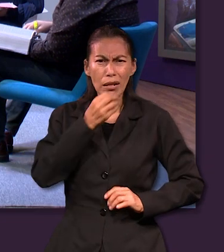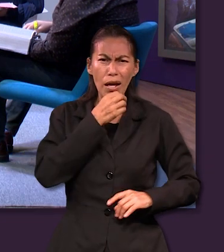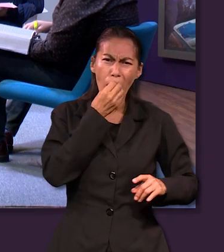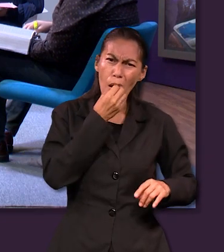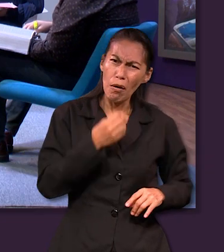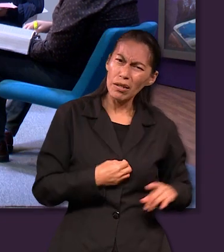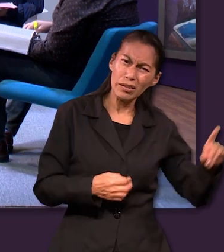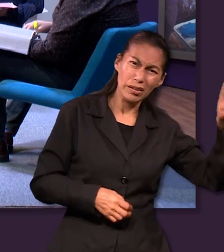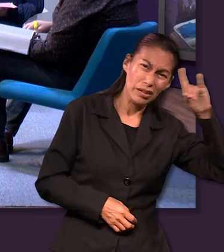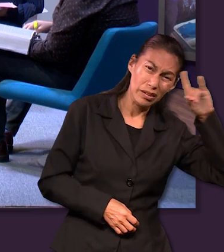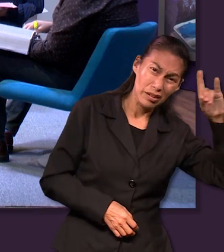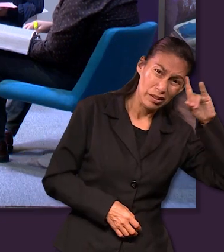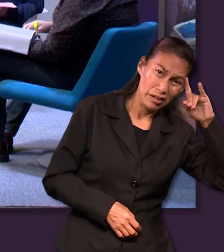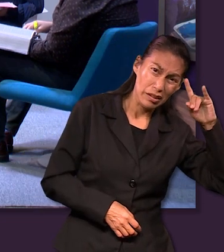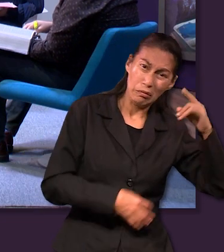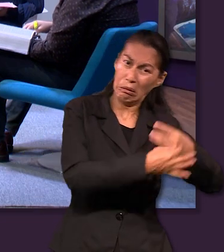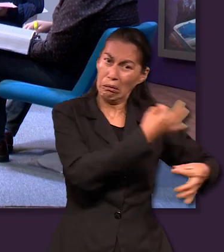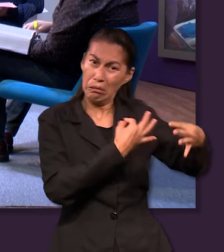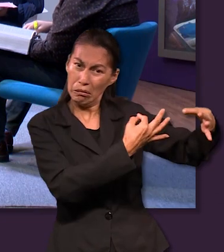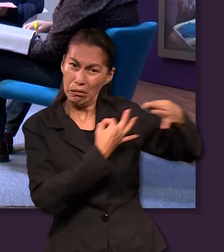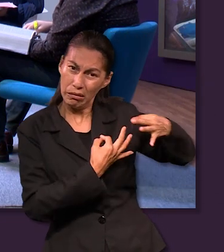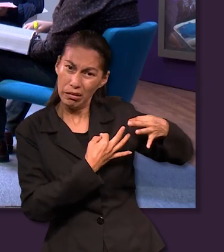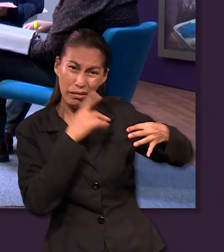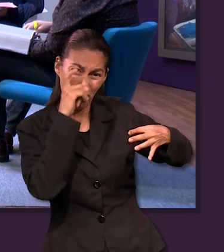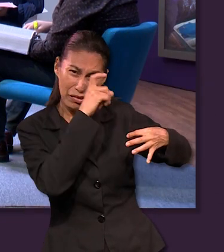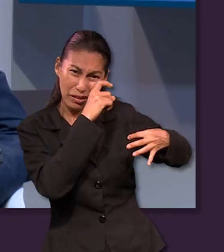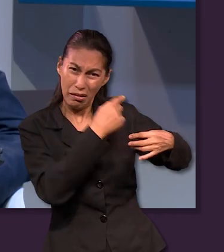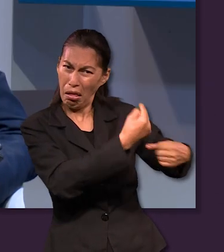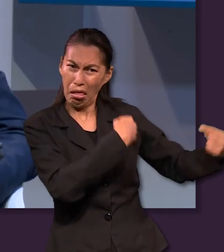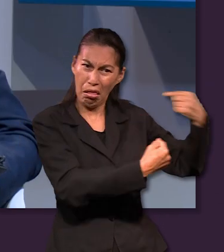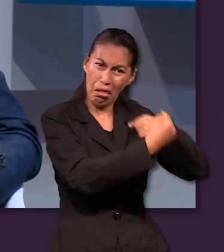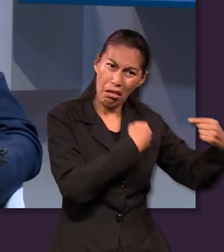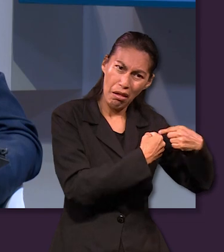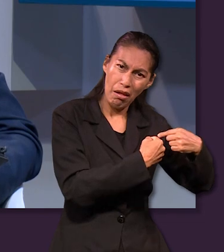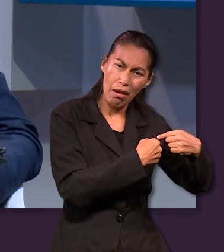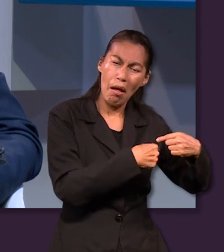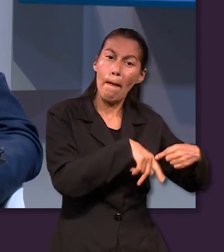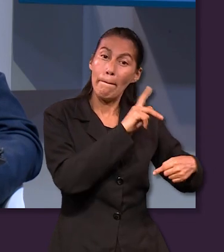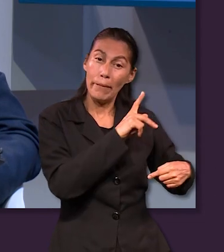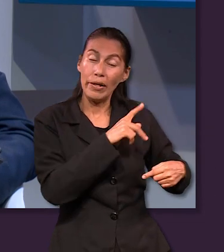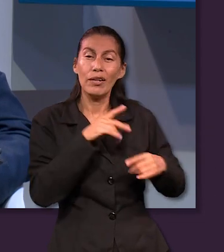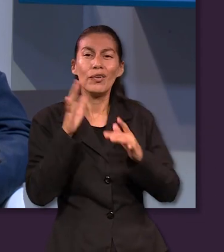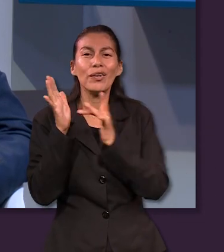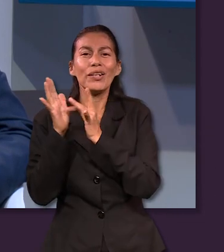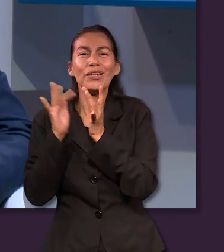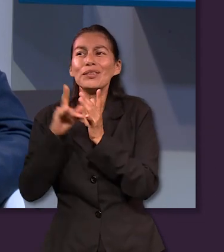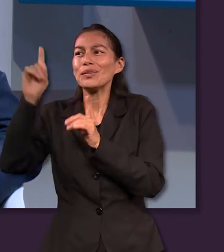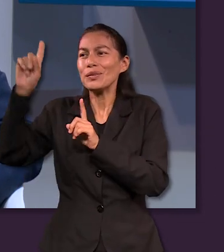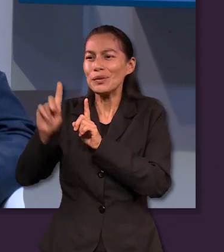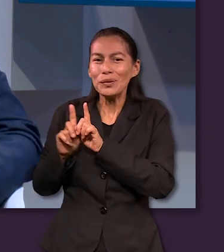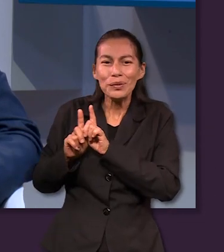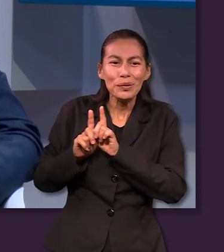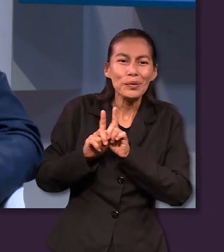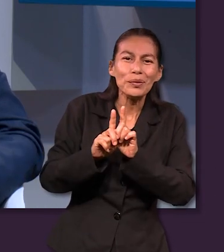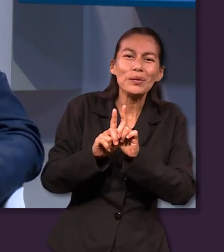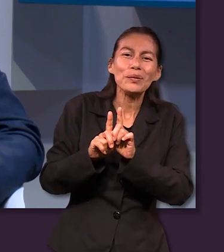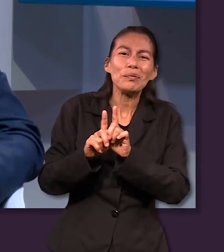de que Satanás esté atacándonos Jesús está con nosotros claro porque la manera de responder de Jesús